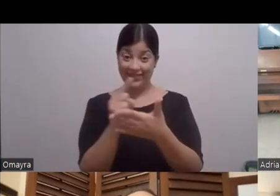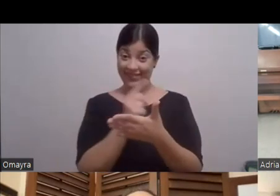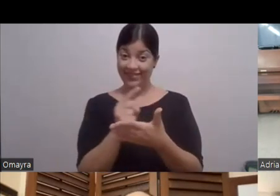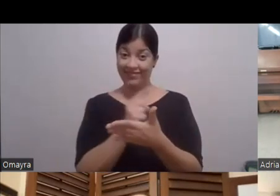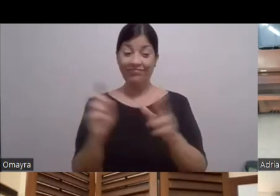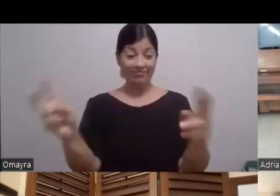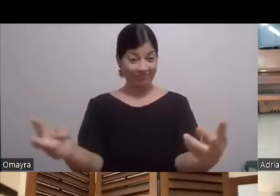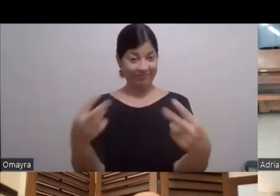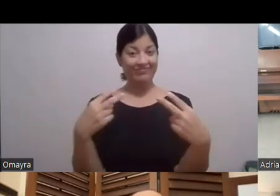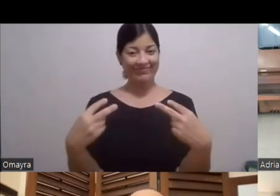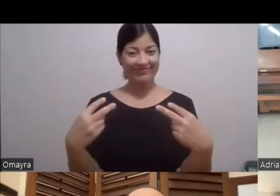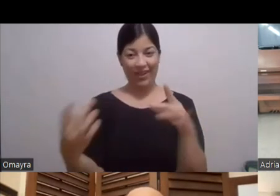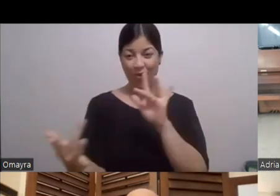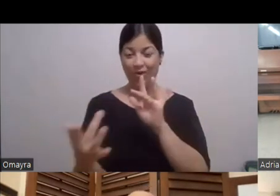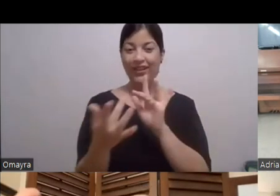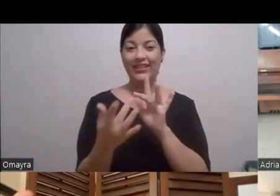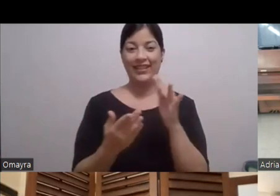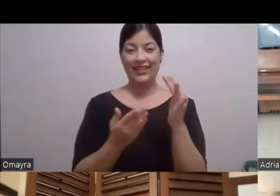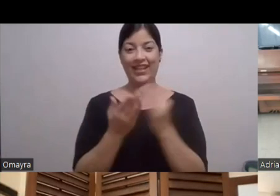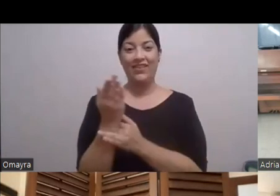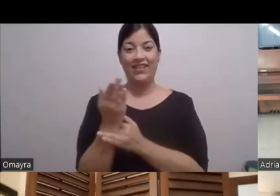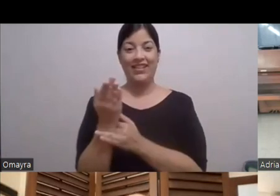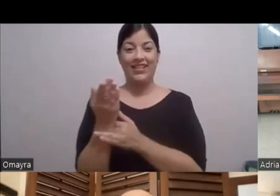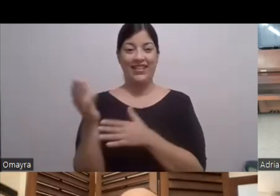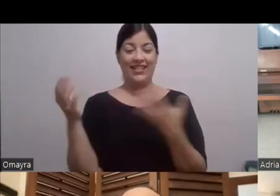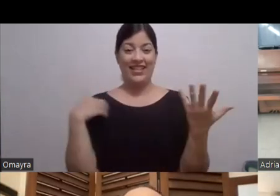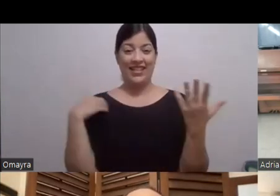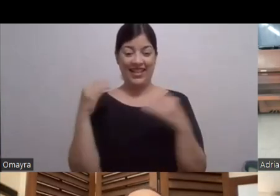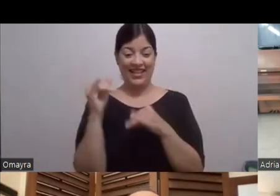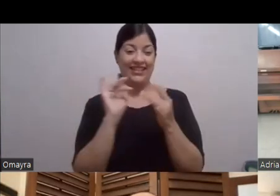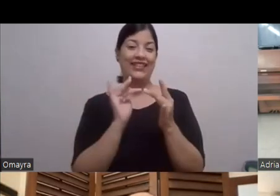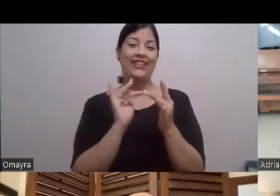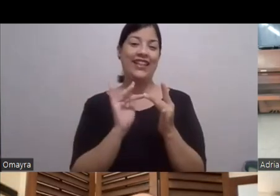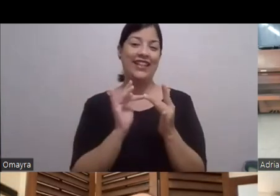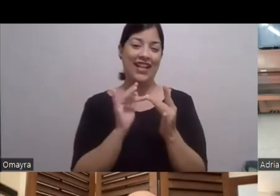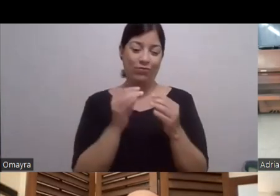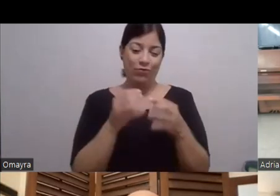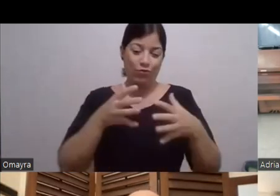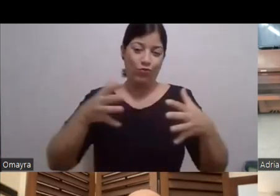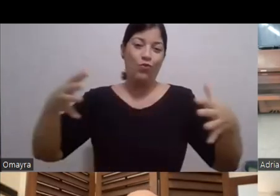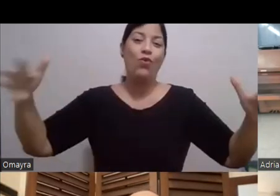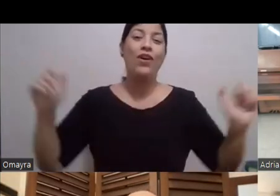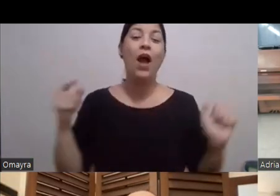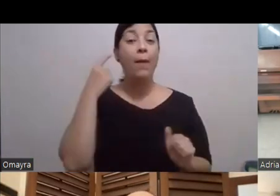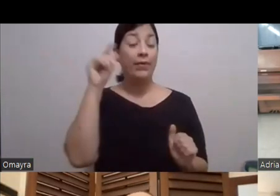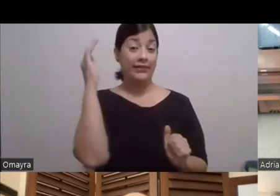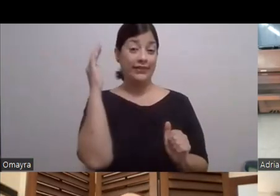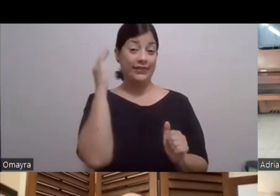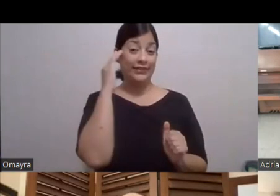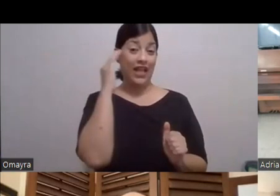¿Verdad? Se conectan A través de estas ondas Del internet Para Para saber De lo que está pasando Y hoy tenemos Un